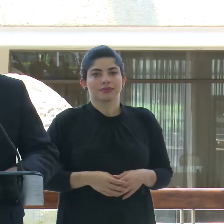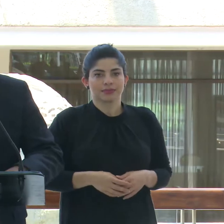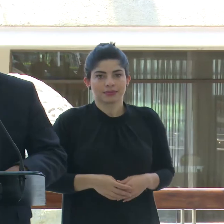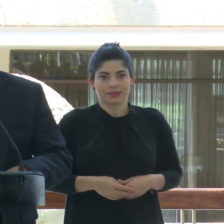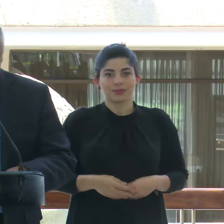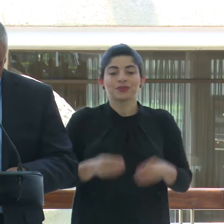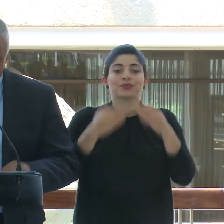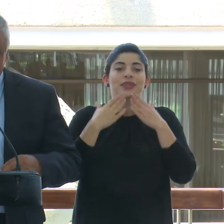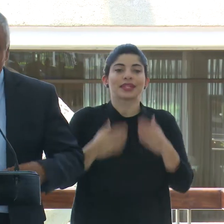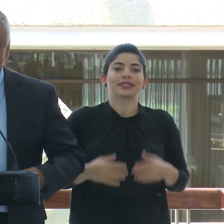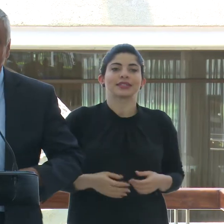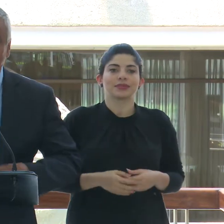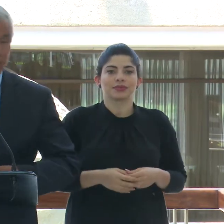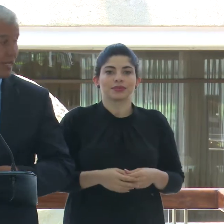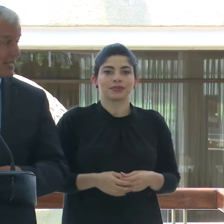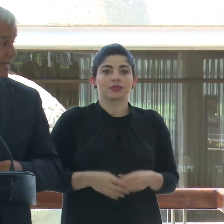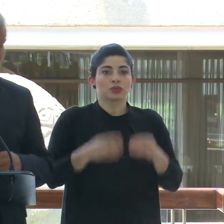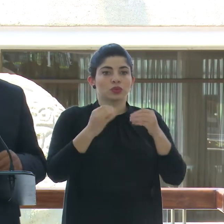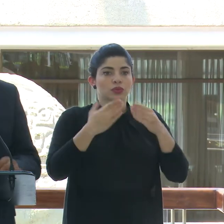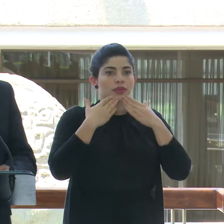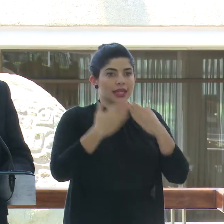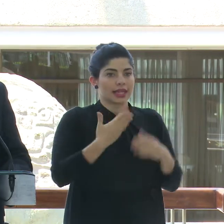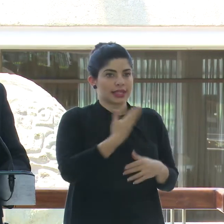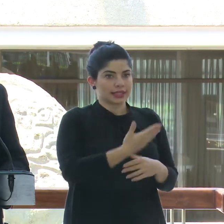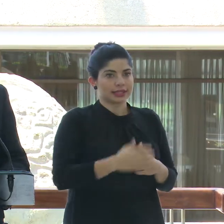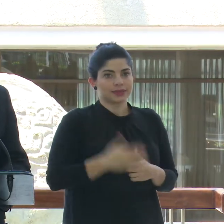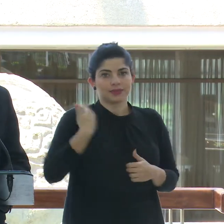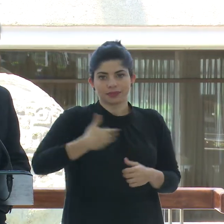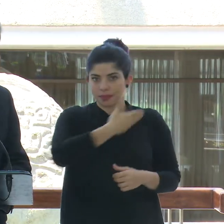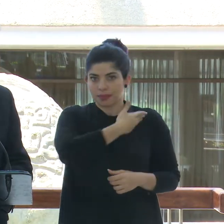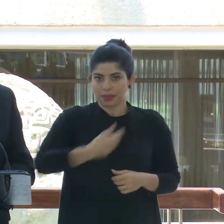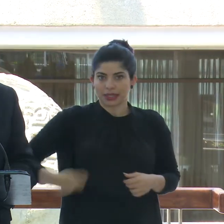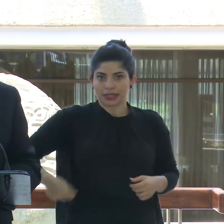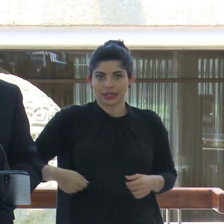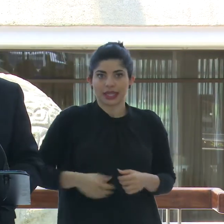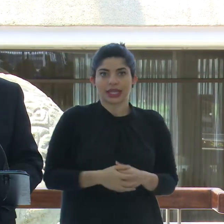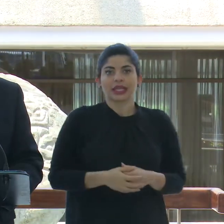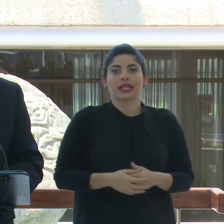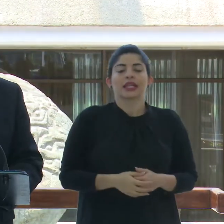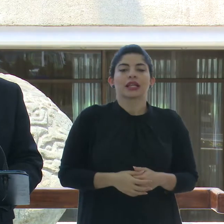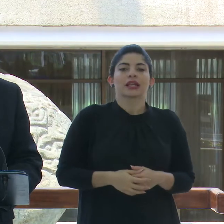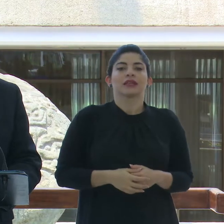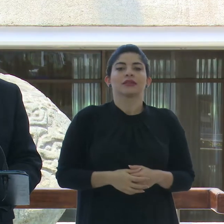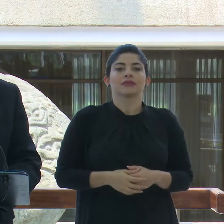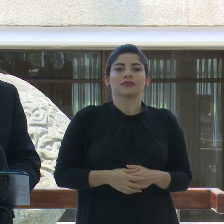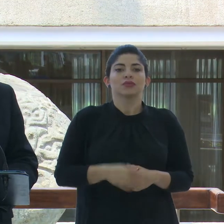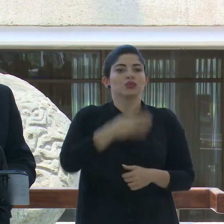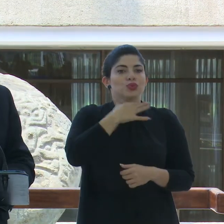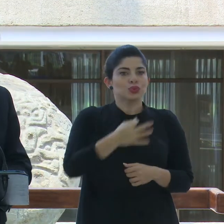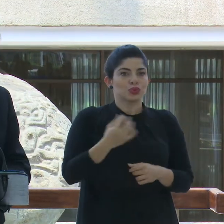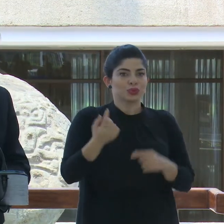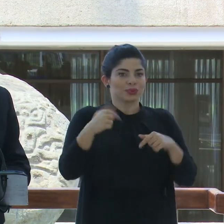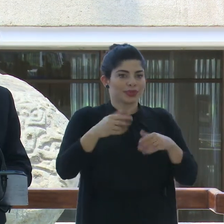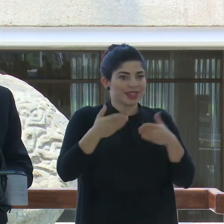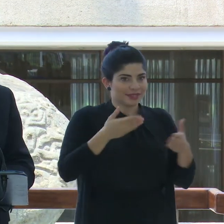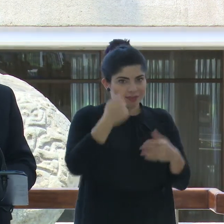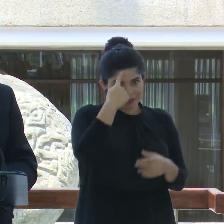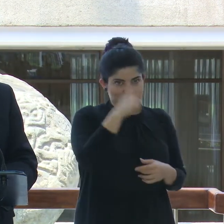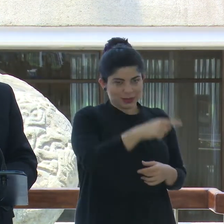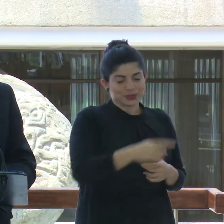Muchas gracias. Muchas gracias, señor presidente. Es un gusto estar a su orden.